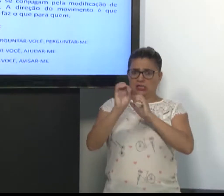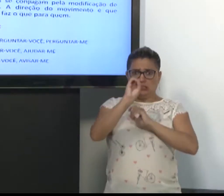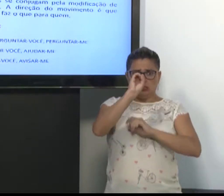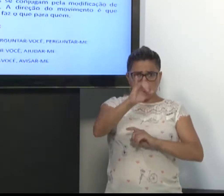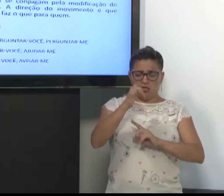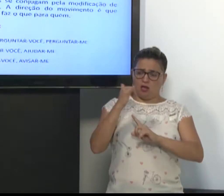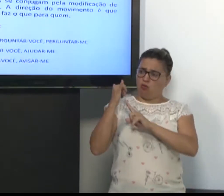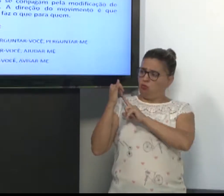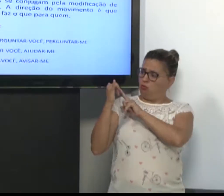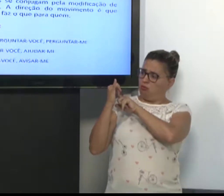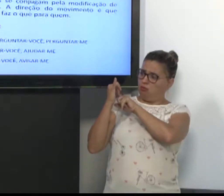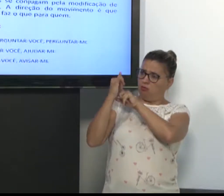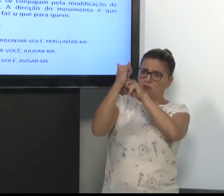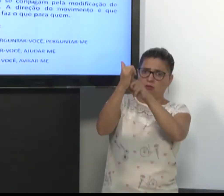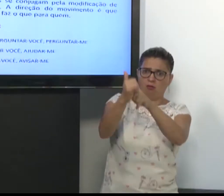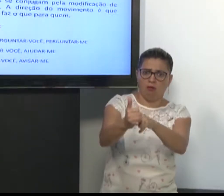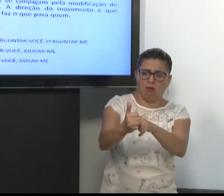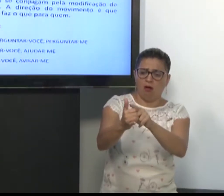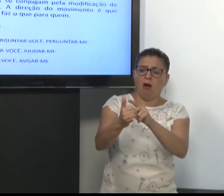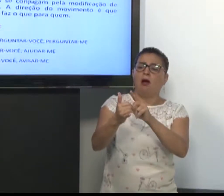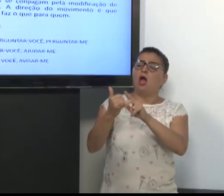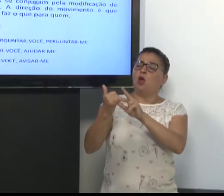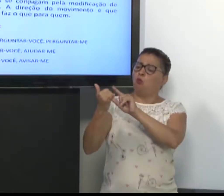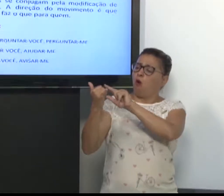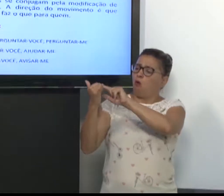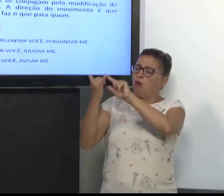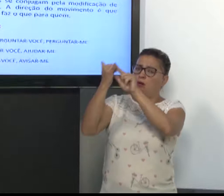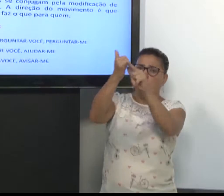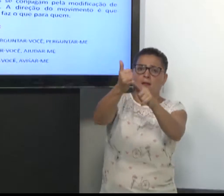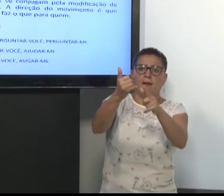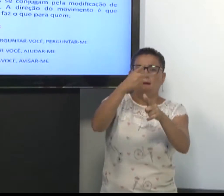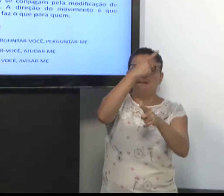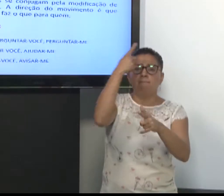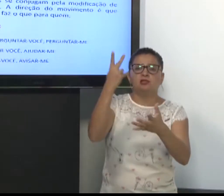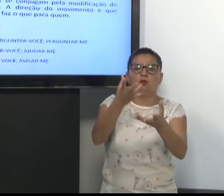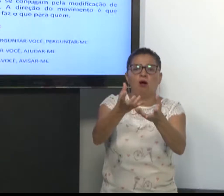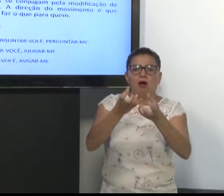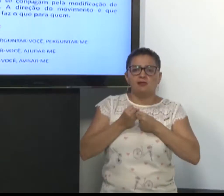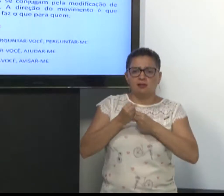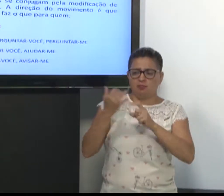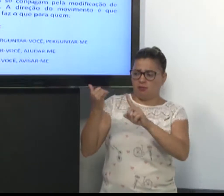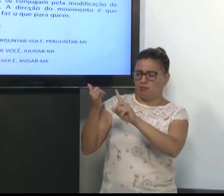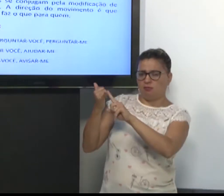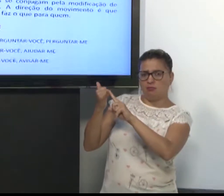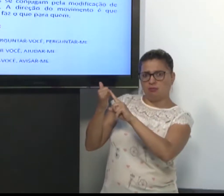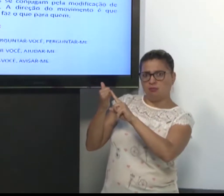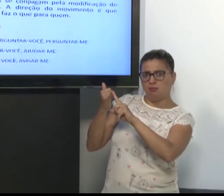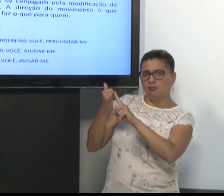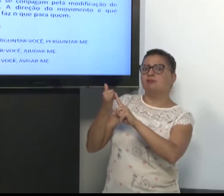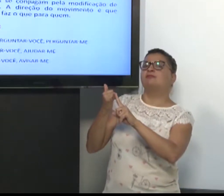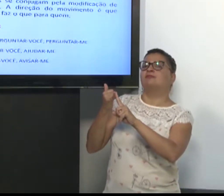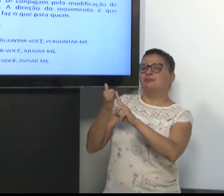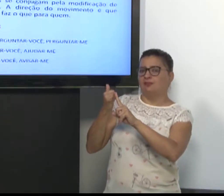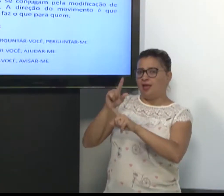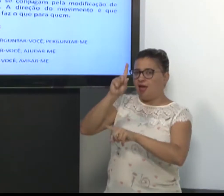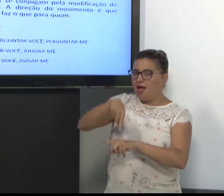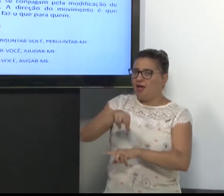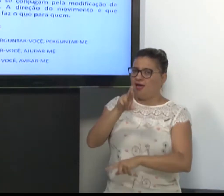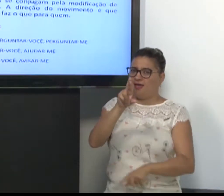Essa é a configuração. Dessa forma, para frente. A pessoa que está recebendo